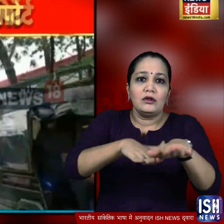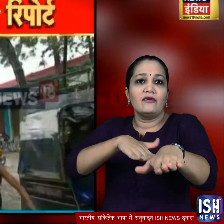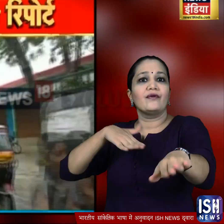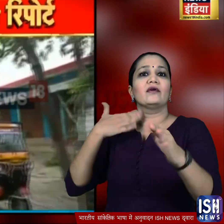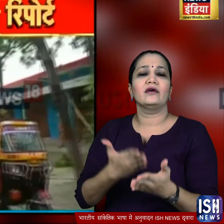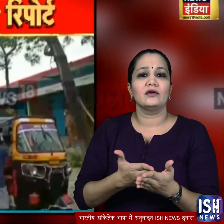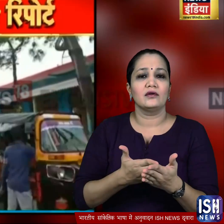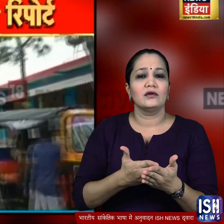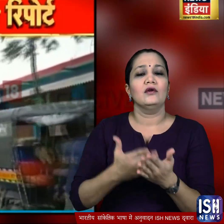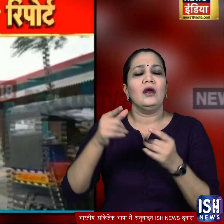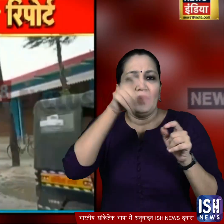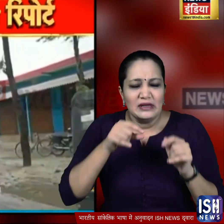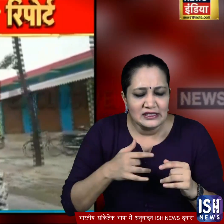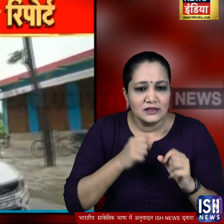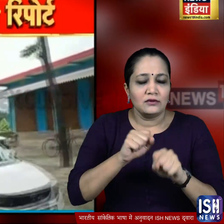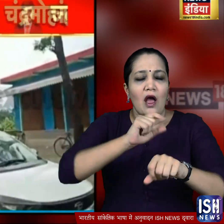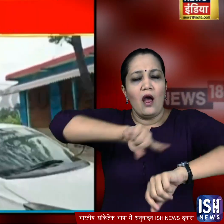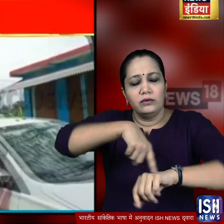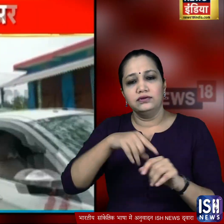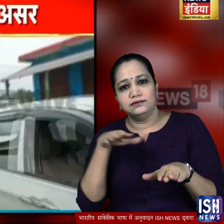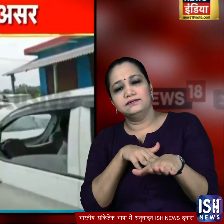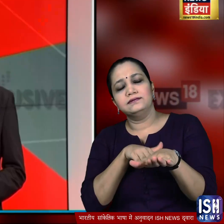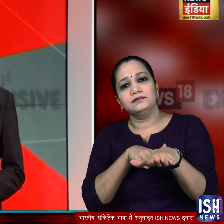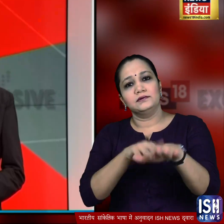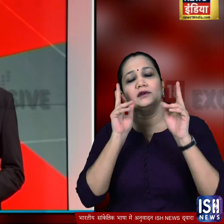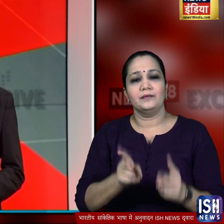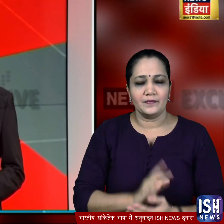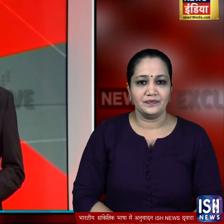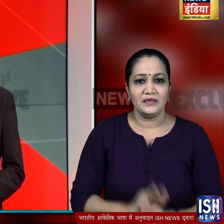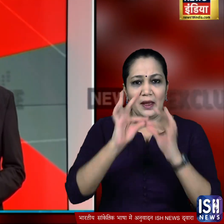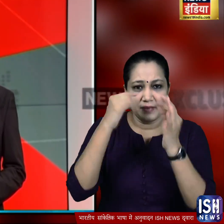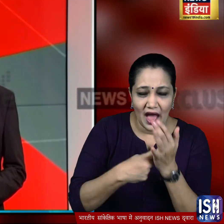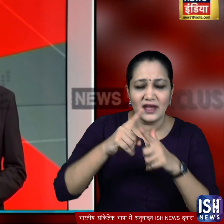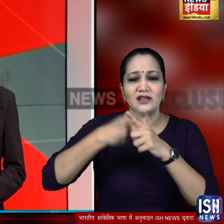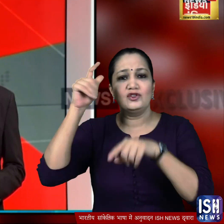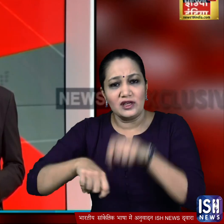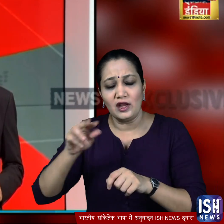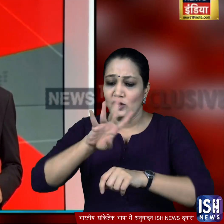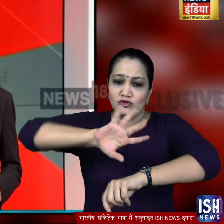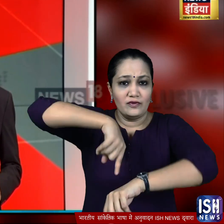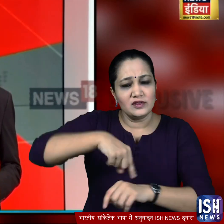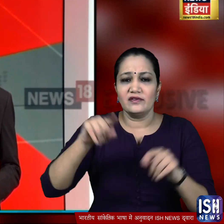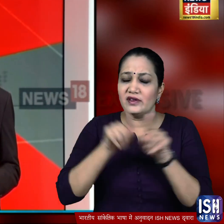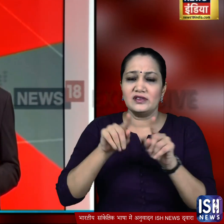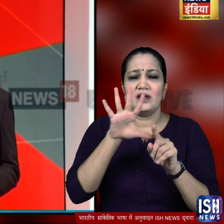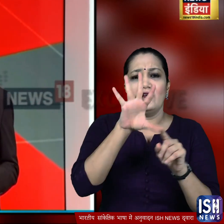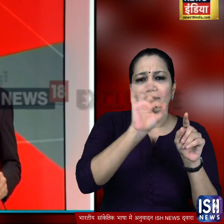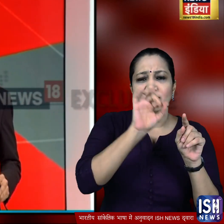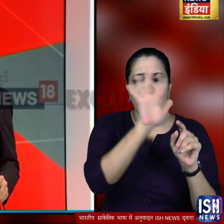उस रास्ते से गुजरने वाले लोग काफी देड़ तक वहां फसे रहे सवबात के एक बात है कि बिहार और जारखंड में अगले 24 घंटे तक 55 से 60 किलोमेटर